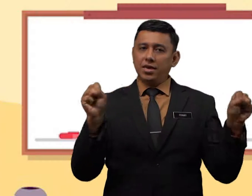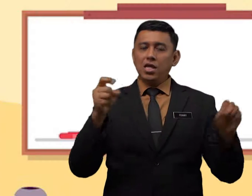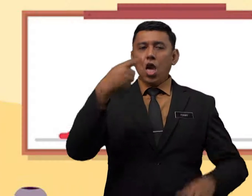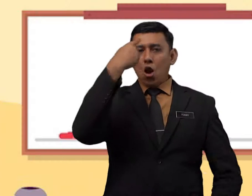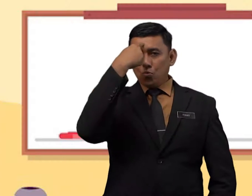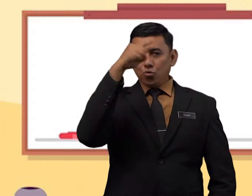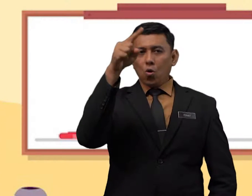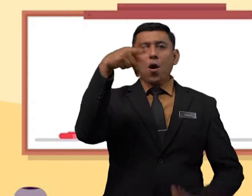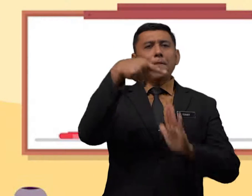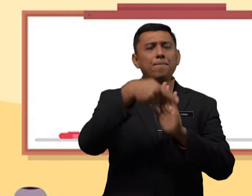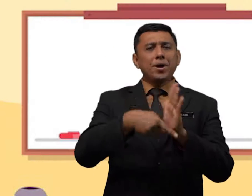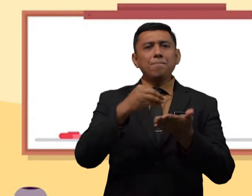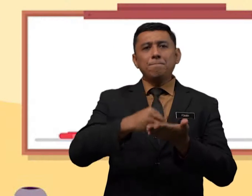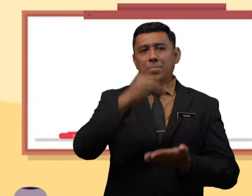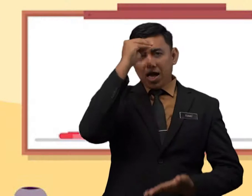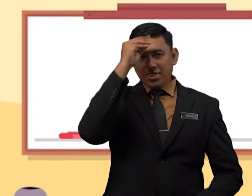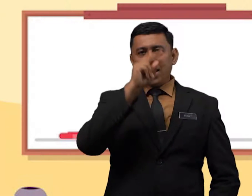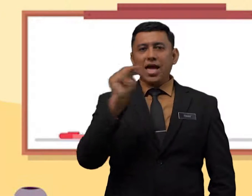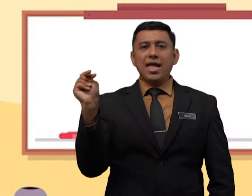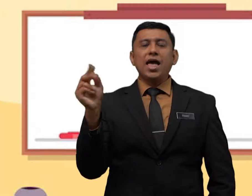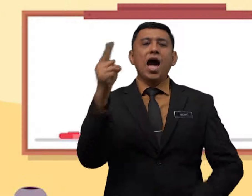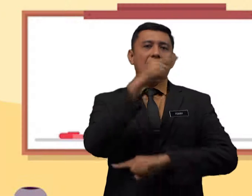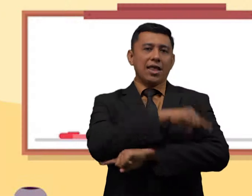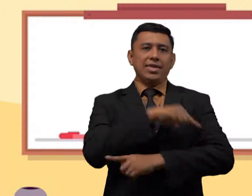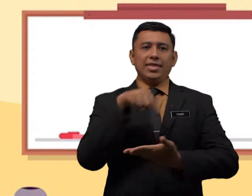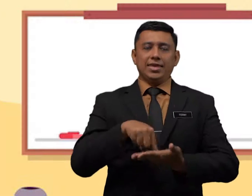untuk pembelajaran hari ini.